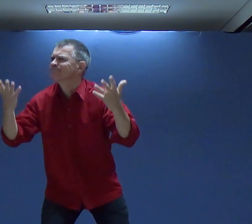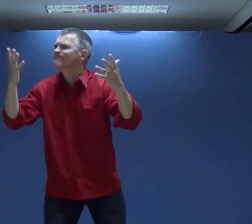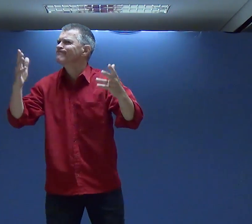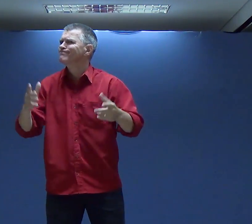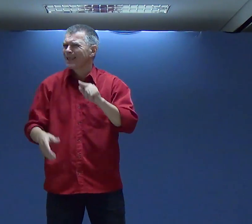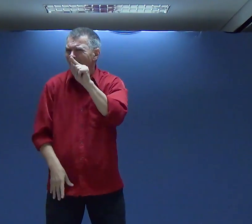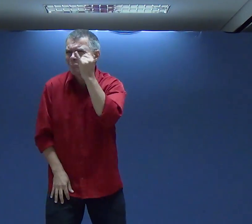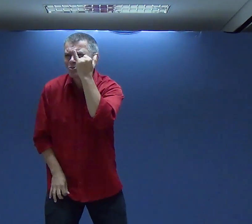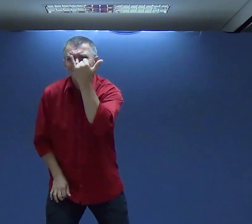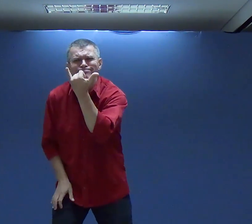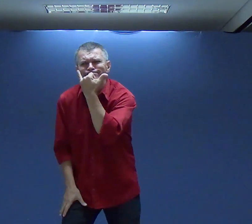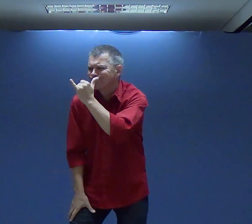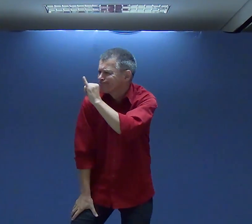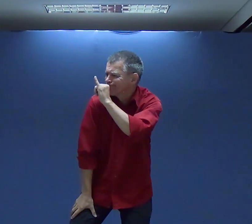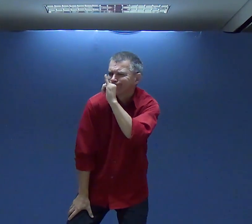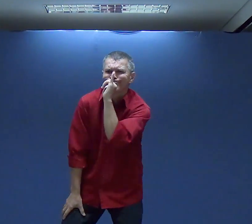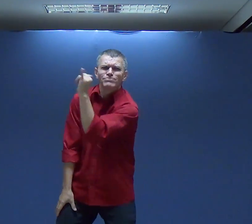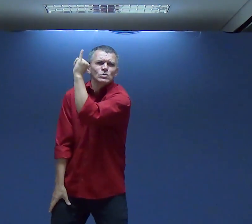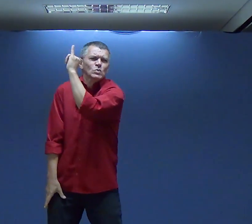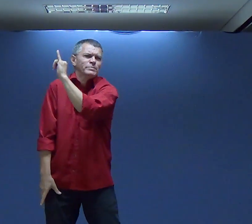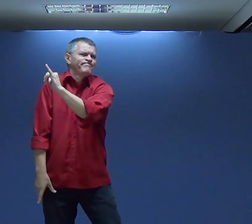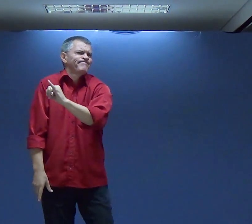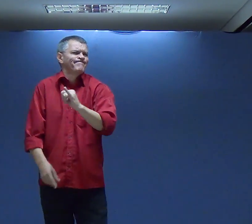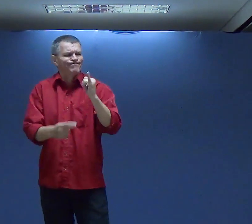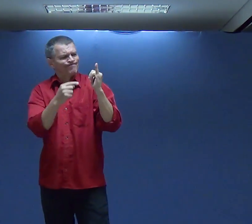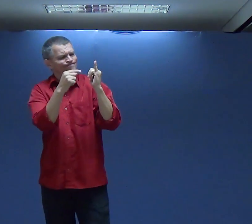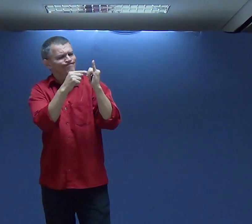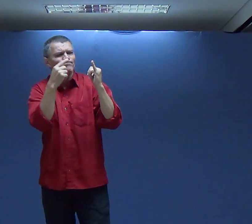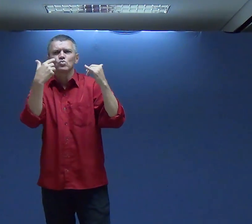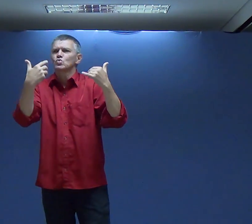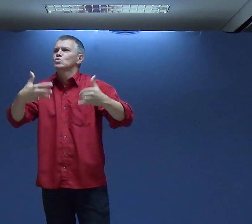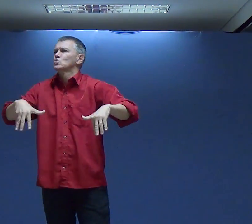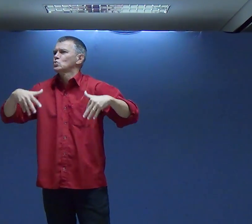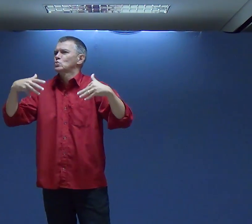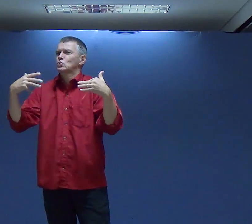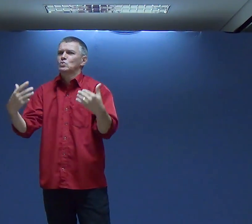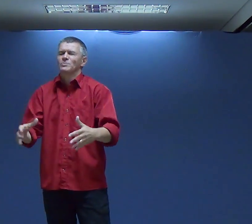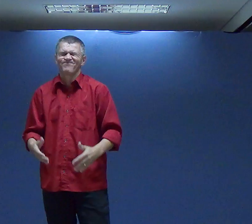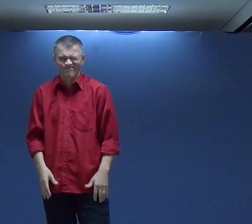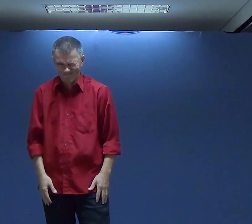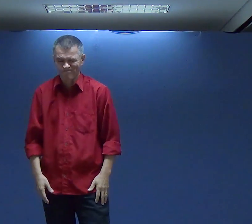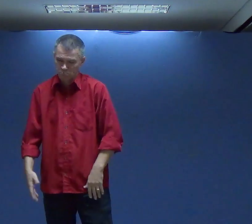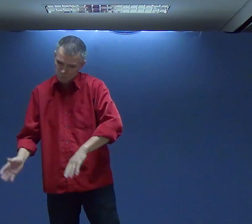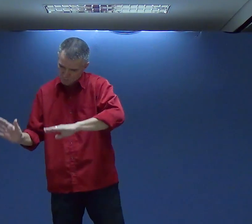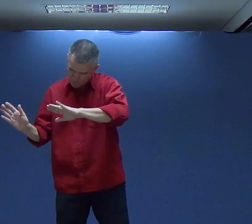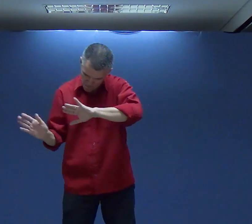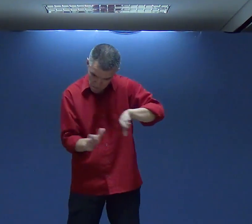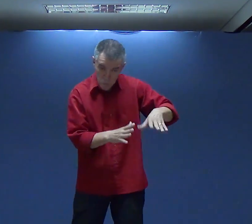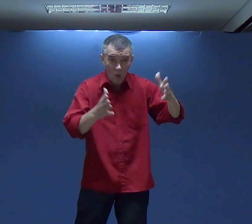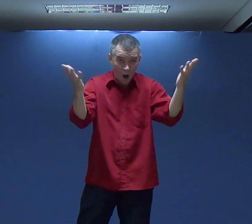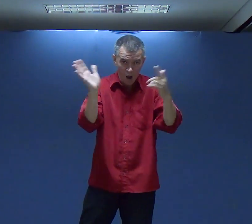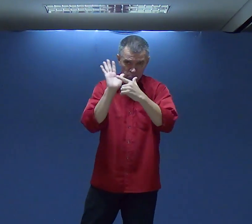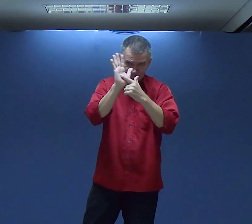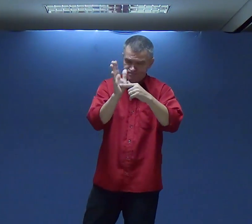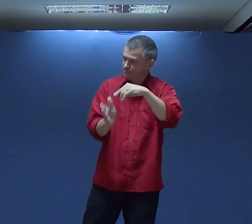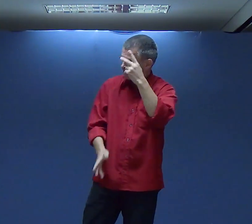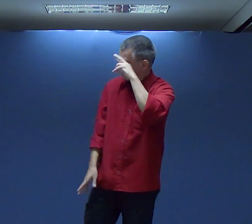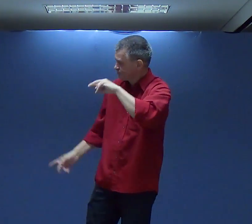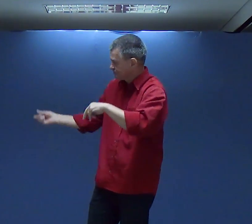Porque a paz reina daí Você consegue perceber? O perdão restaura coisas Agora eu vou